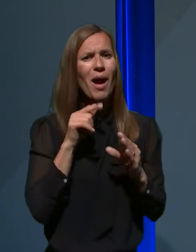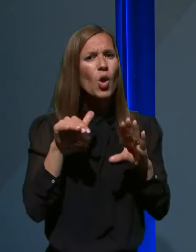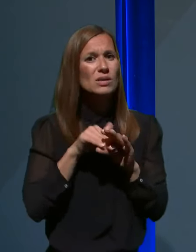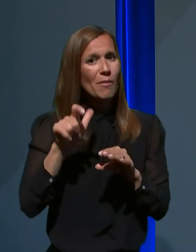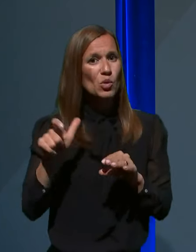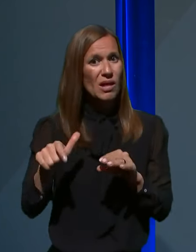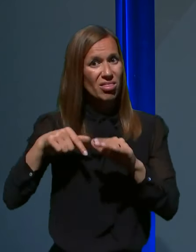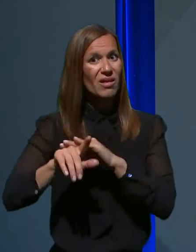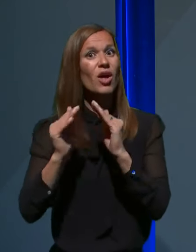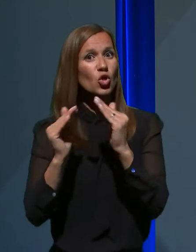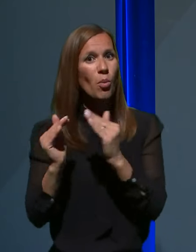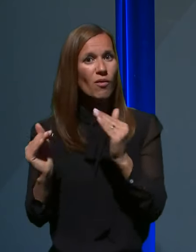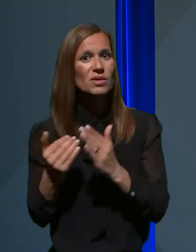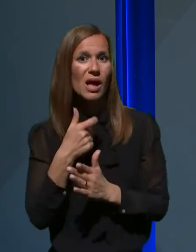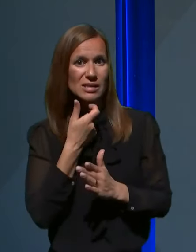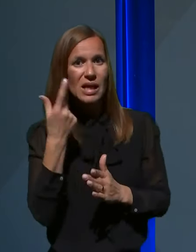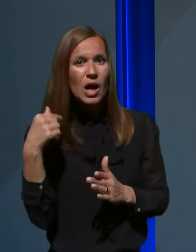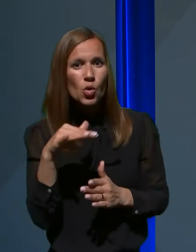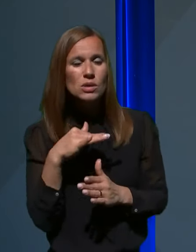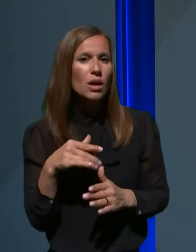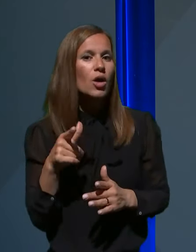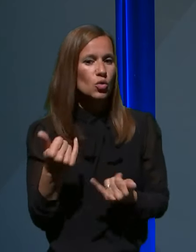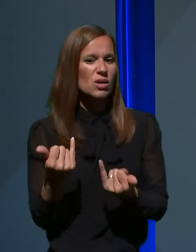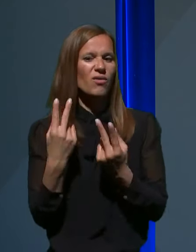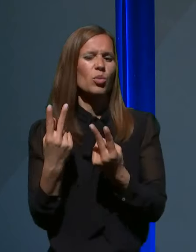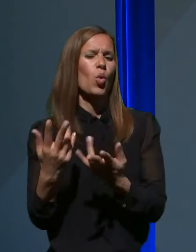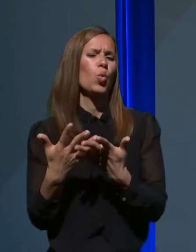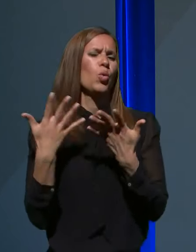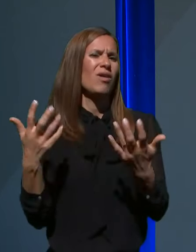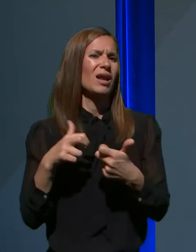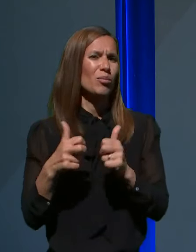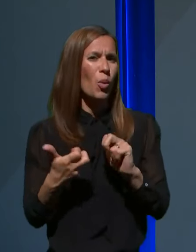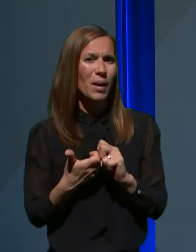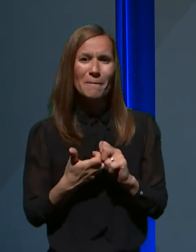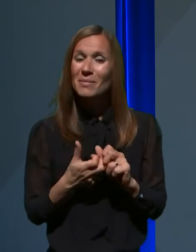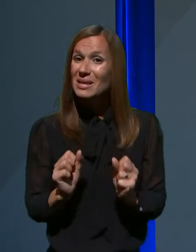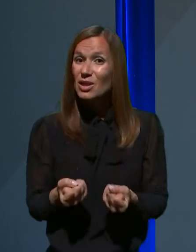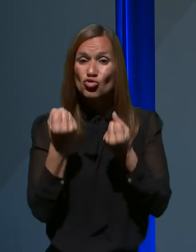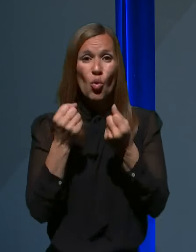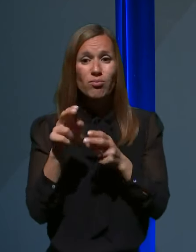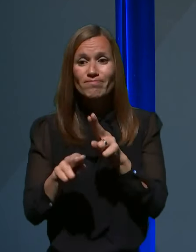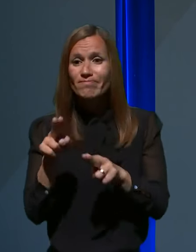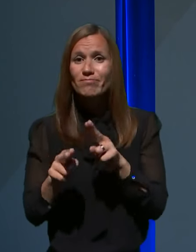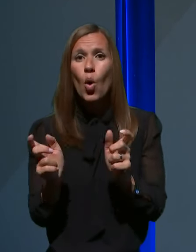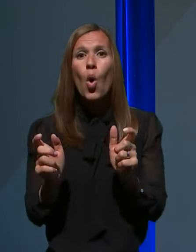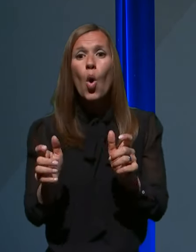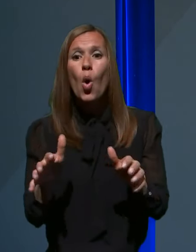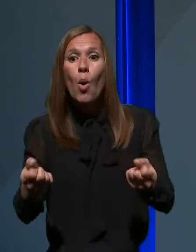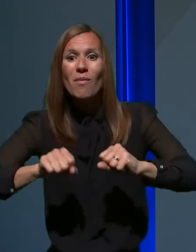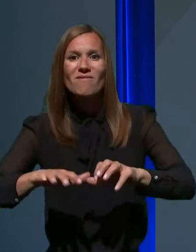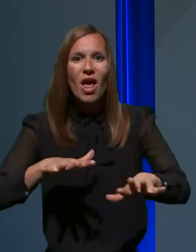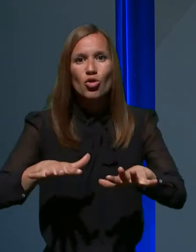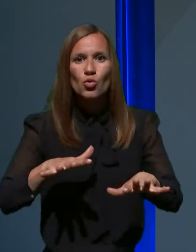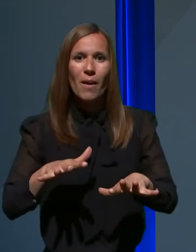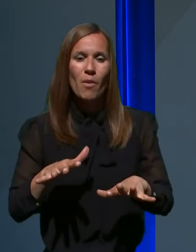v tem trenutku, ko želimo uspešno in učinkovito obladovat okužbo za koronavirusom in zavarovati